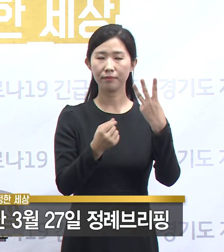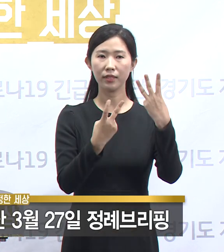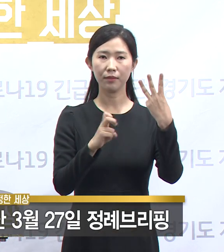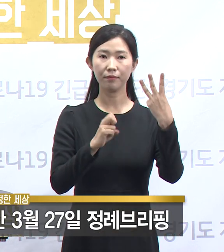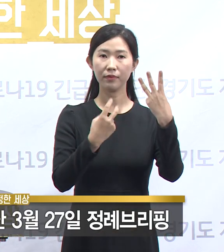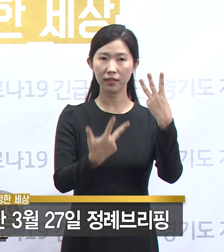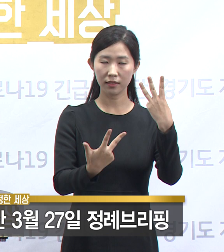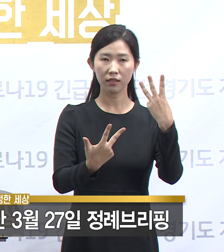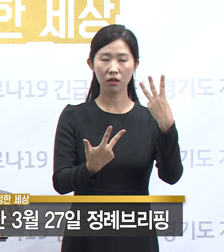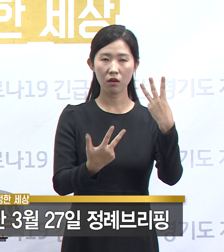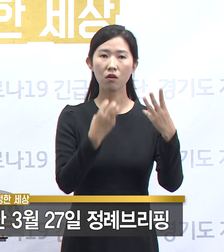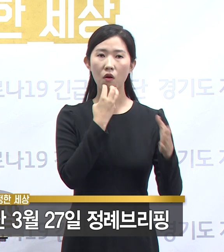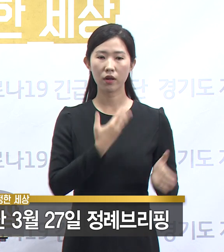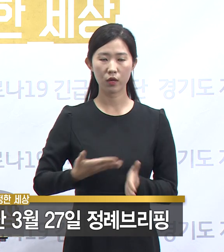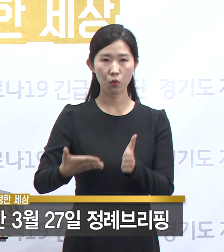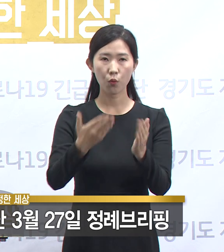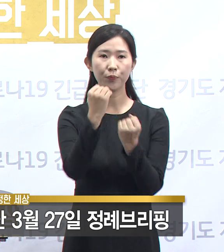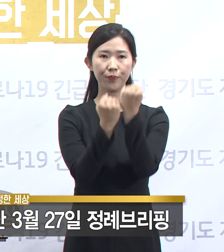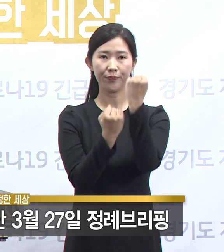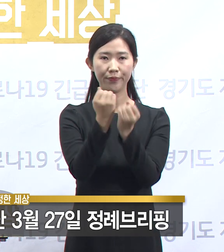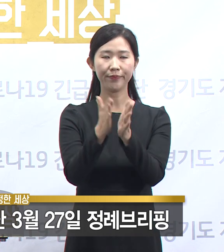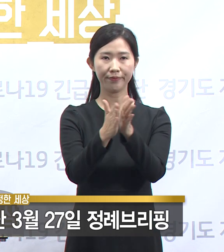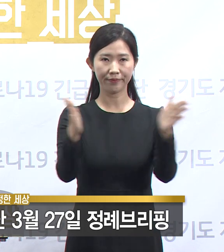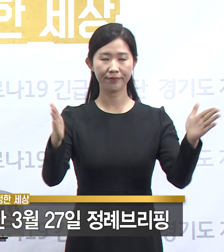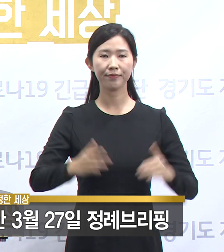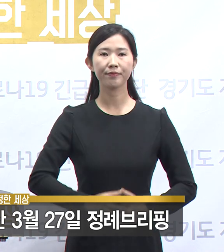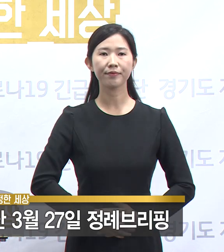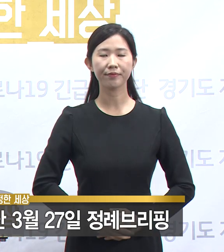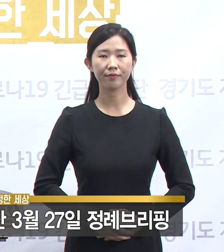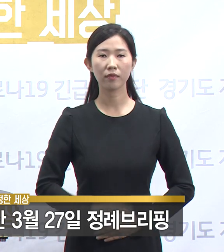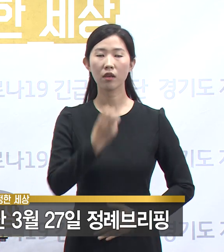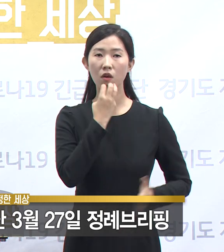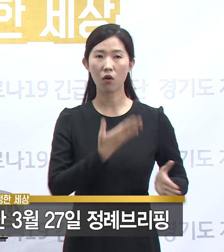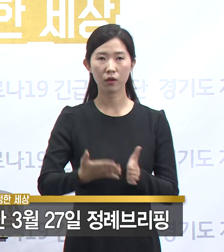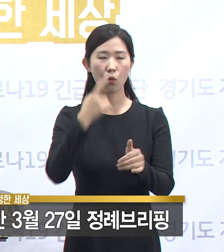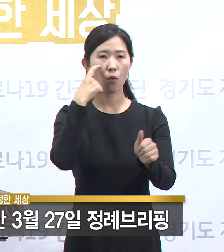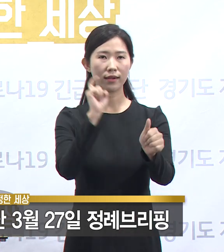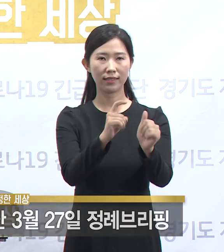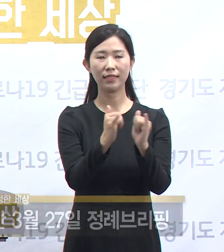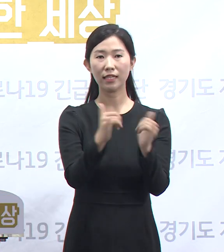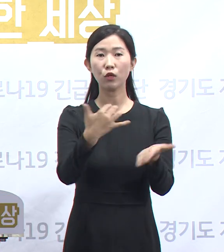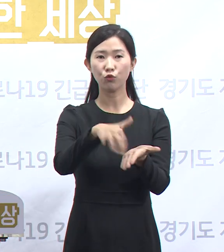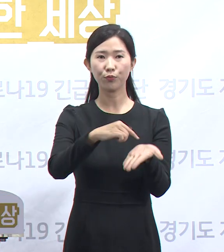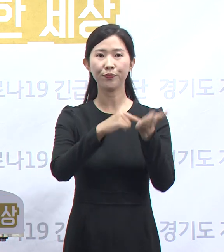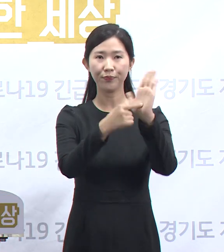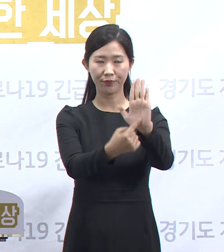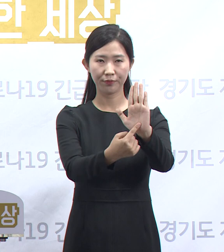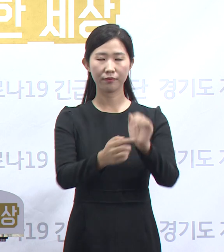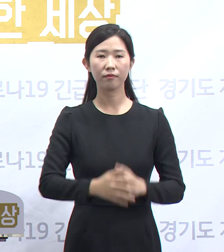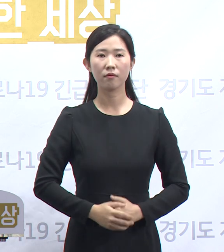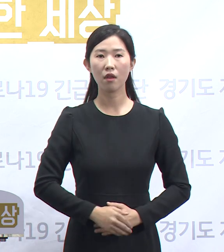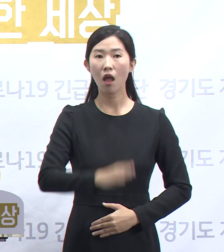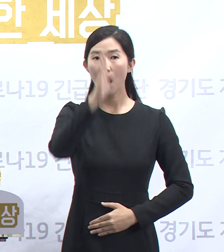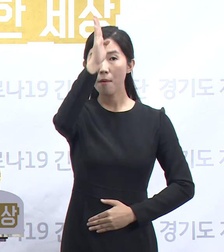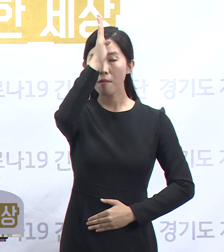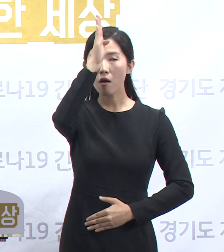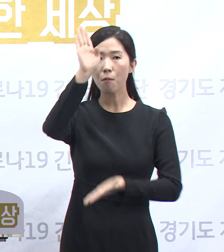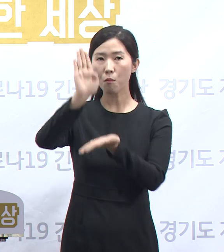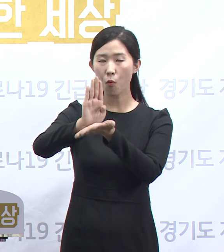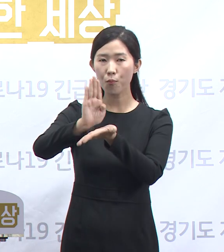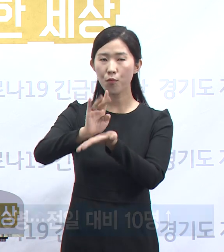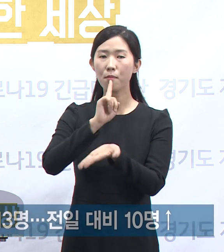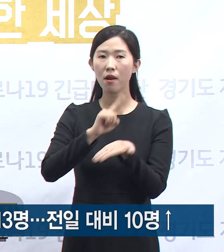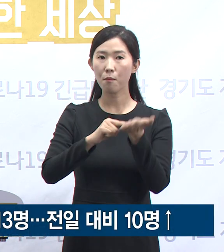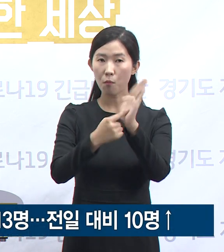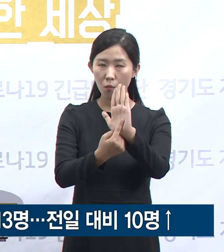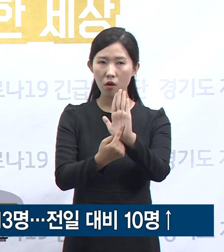코로나19 대응 관련 정례 브리핑을 시작하겠습니다. 경기도 확진자 발생 현황입니다. 질병관리 발표에 따르면